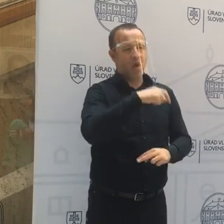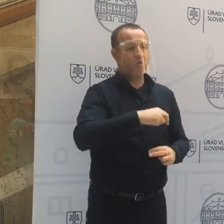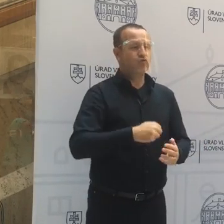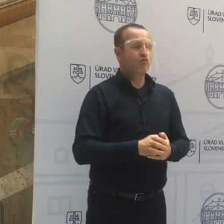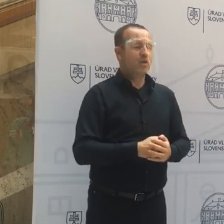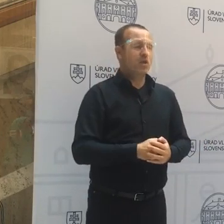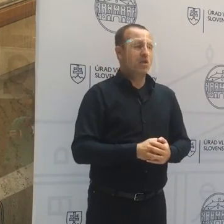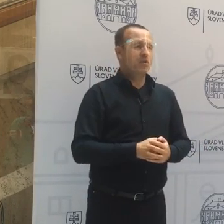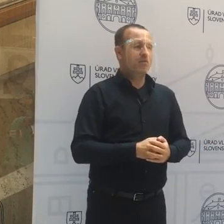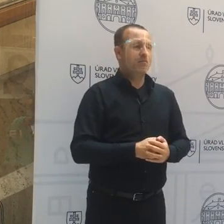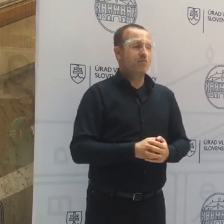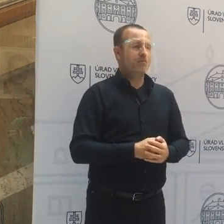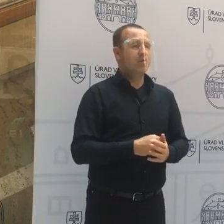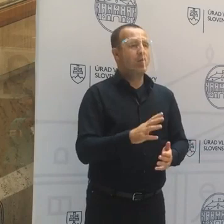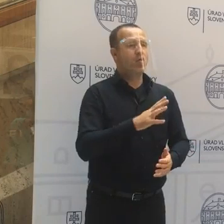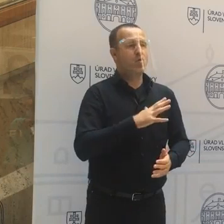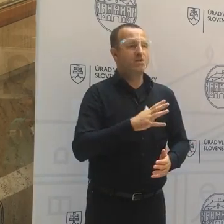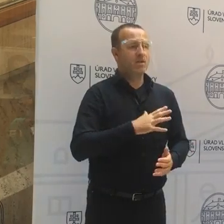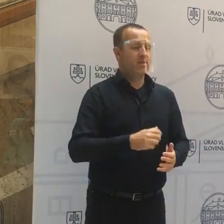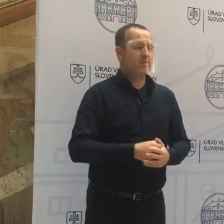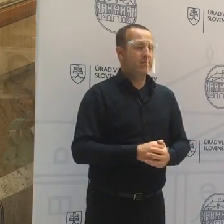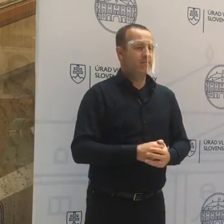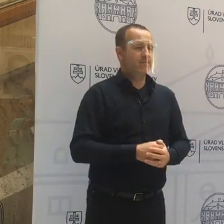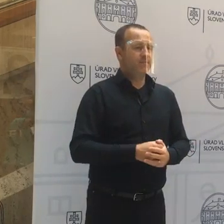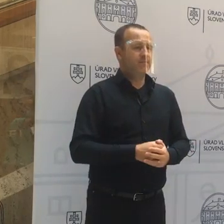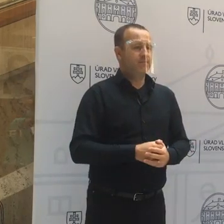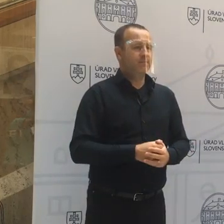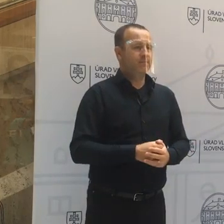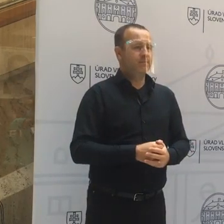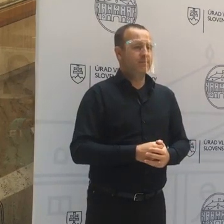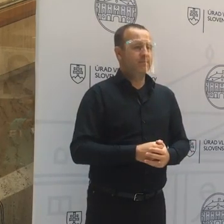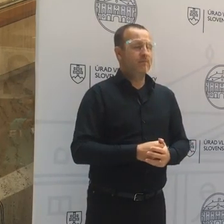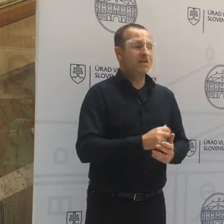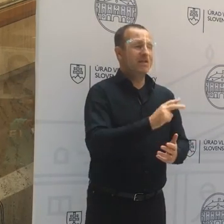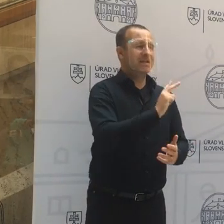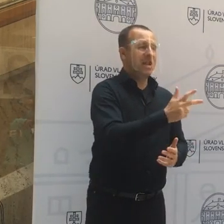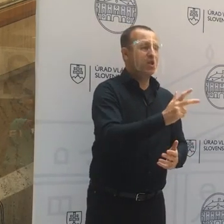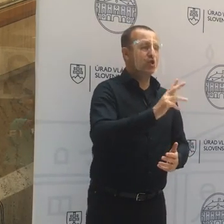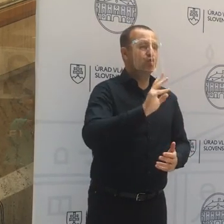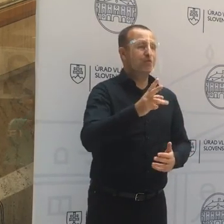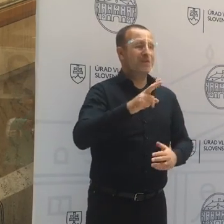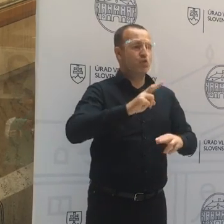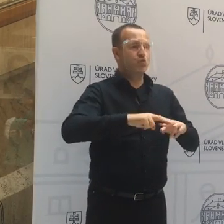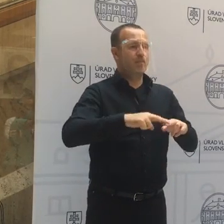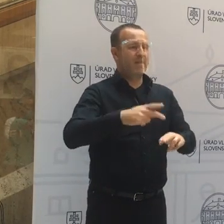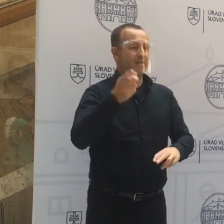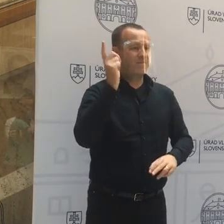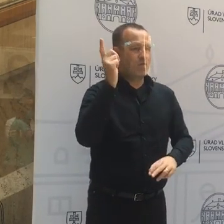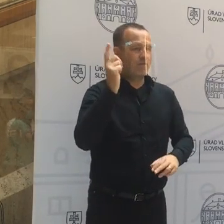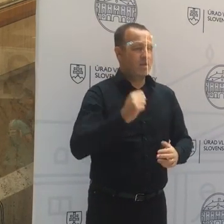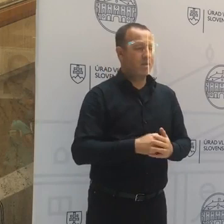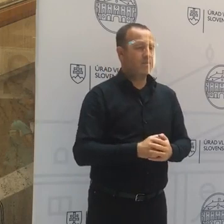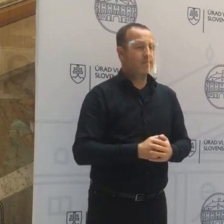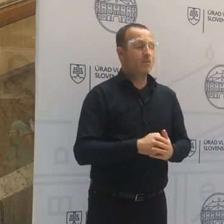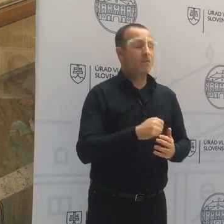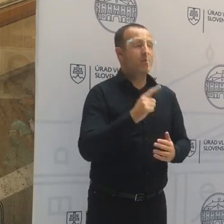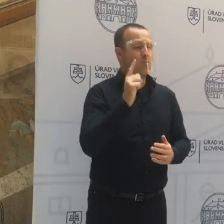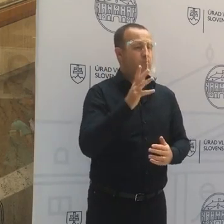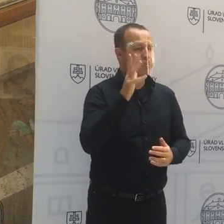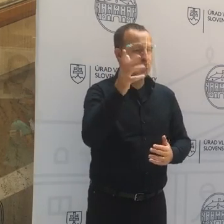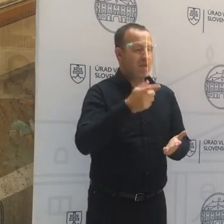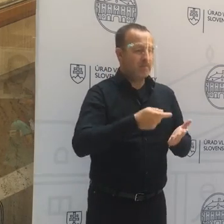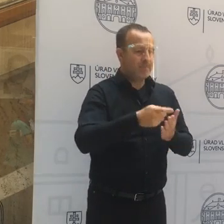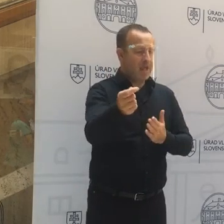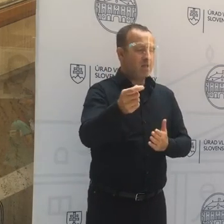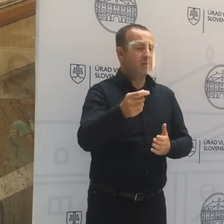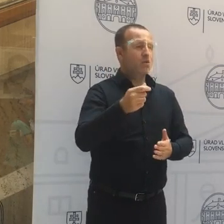ohrození covidom, či sme na 3. alebo 4. stupni varovania, tak v takom prípade sa bude vyplácať to,